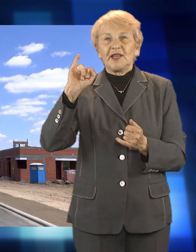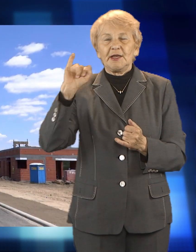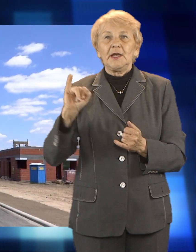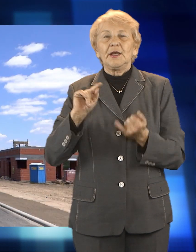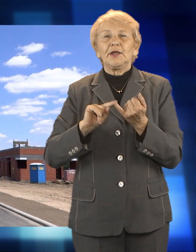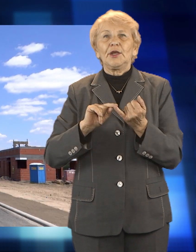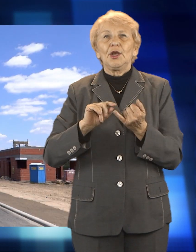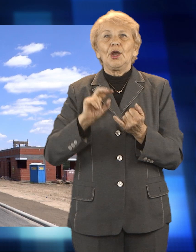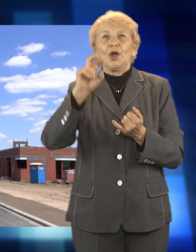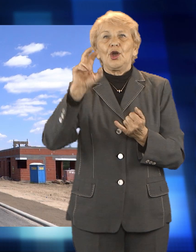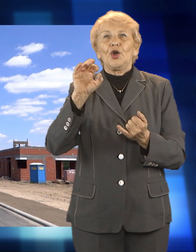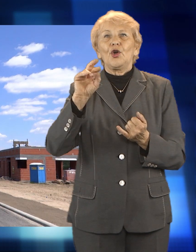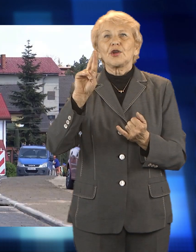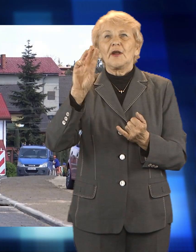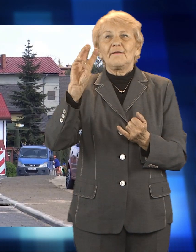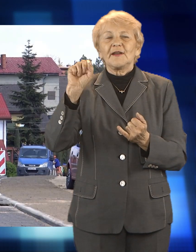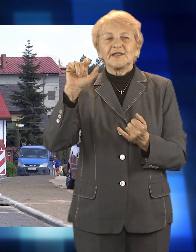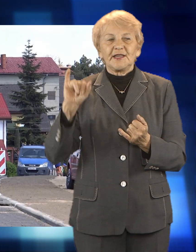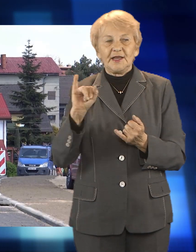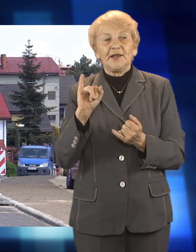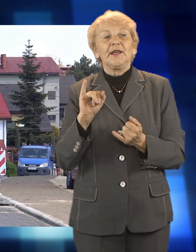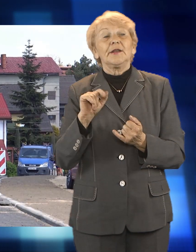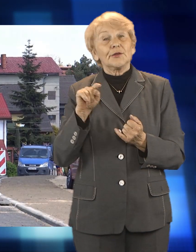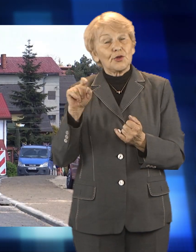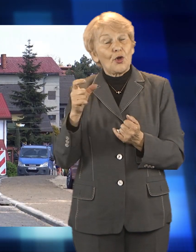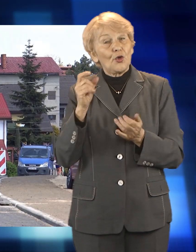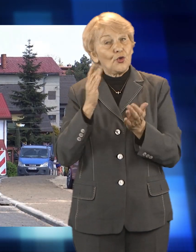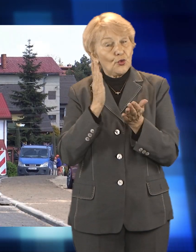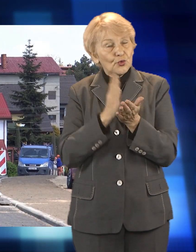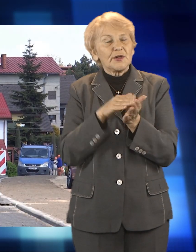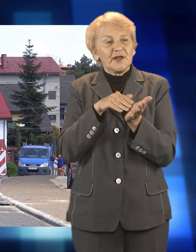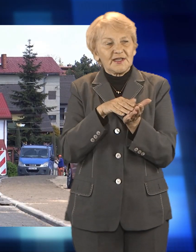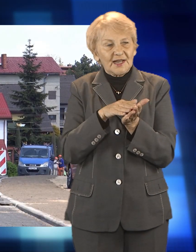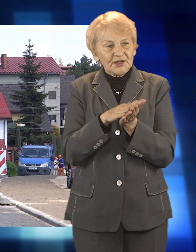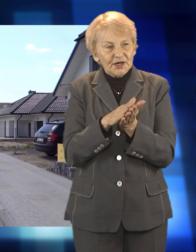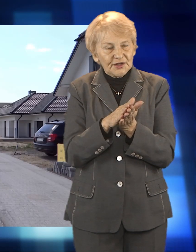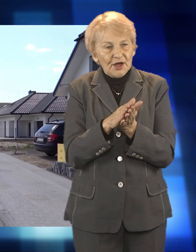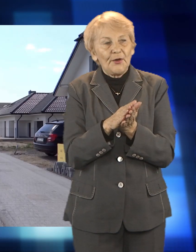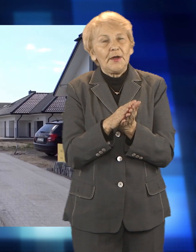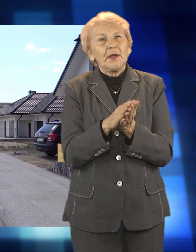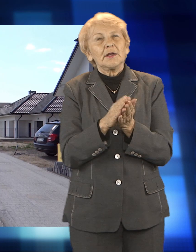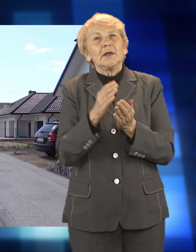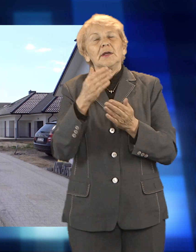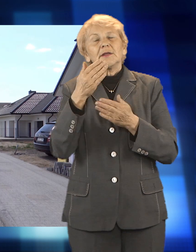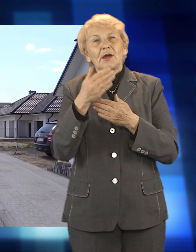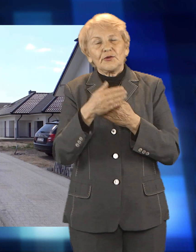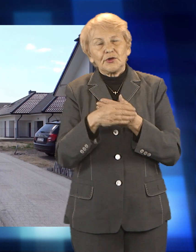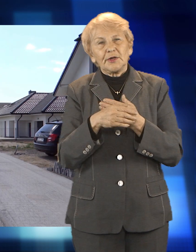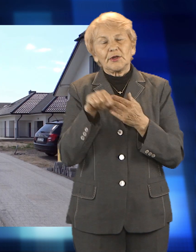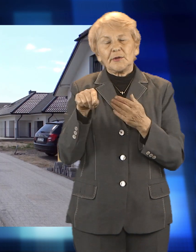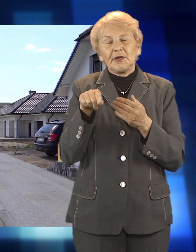drogi gminnej, czyli ulicy Chorwackiej i to się już dzieje. tutaj termin realizacji tej inwestycji to jest parczednik